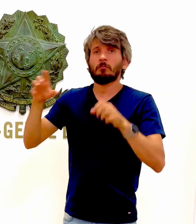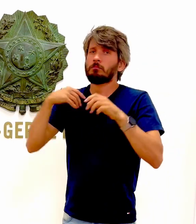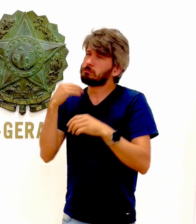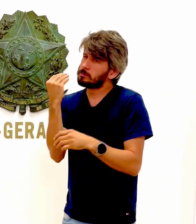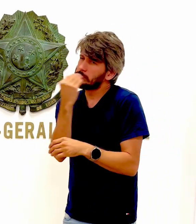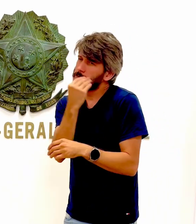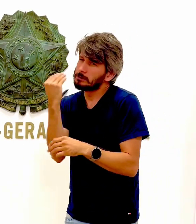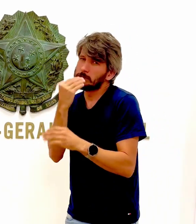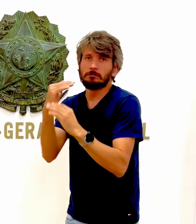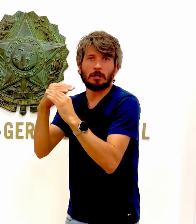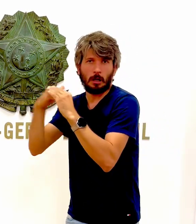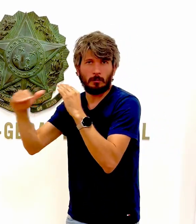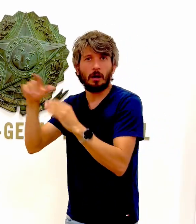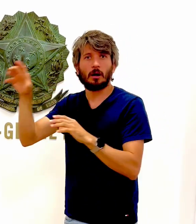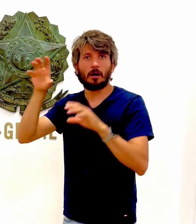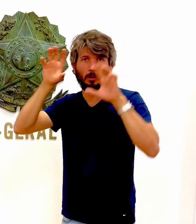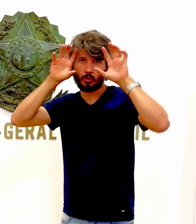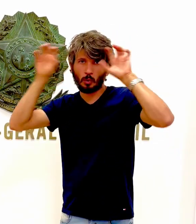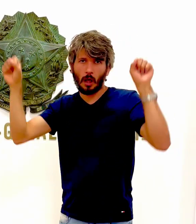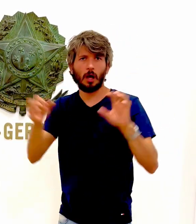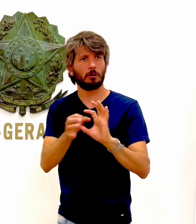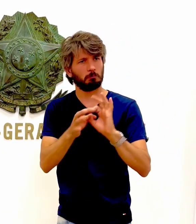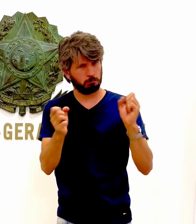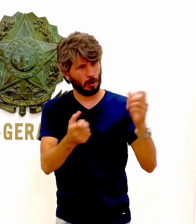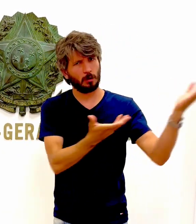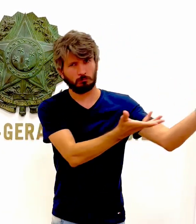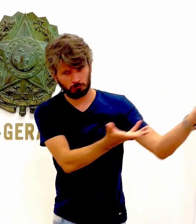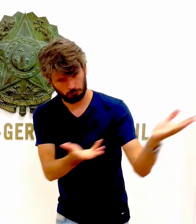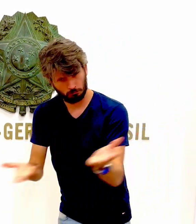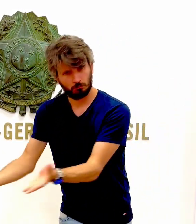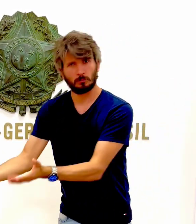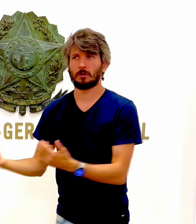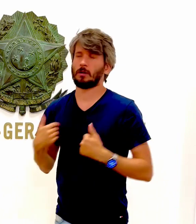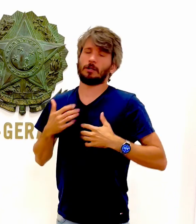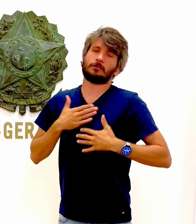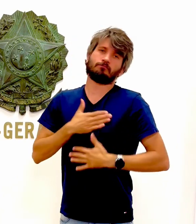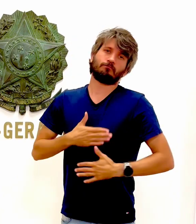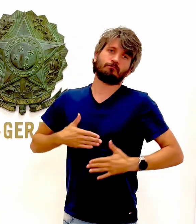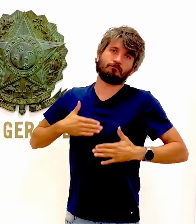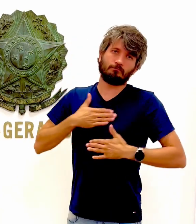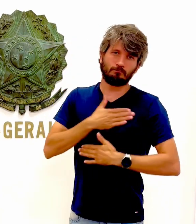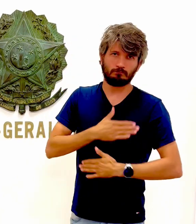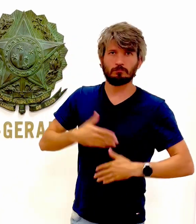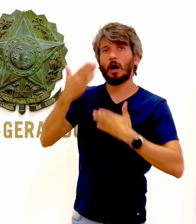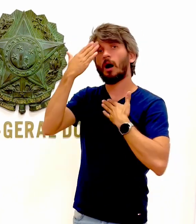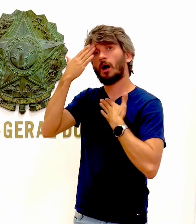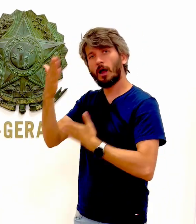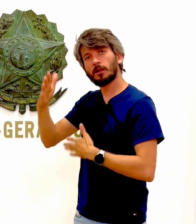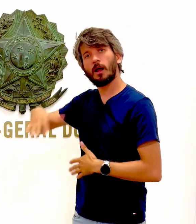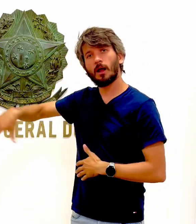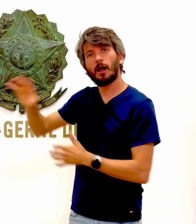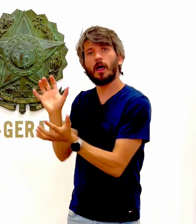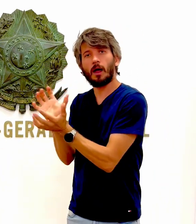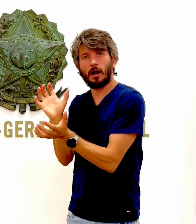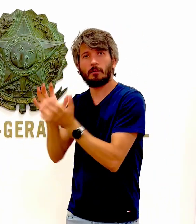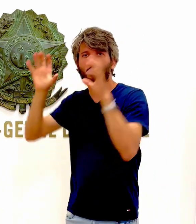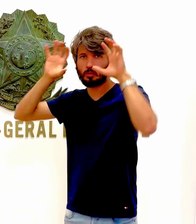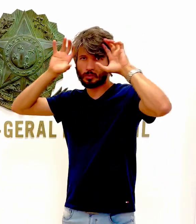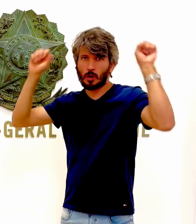Nessa oportunidade, hoje, eu contatei anteriormente o Consulado dizendo que eu traria um intérprete de língua de